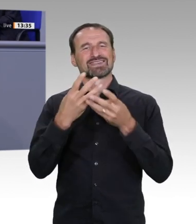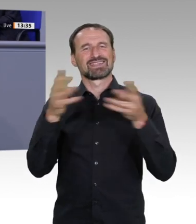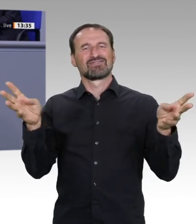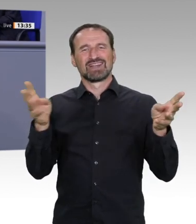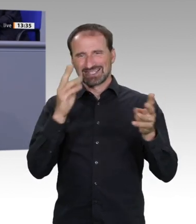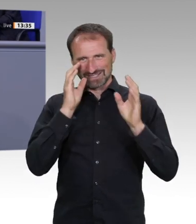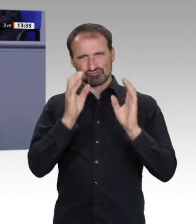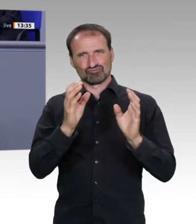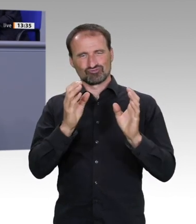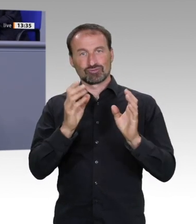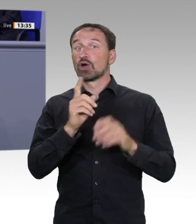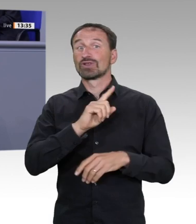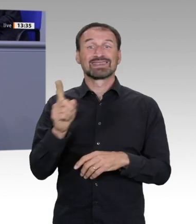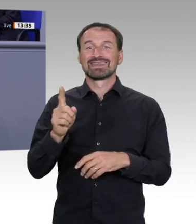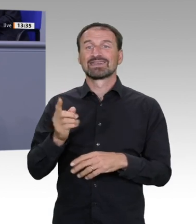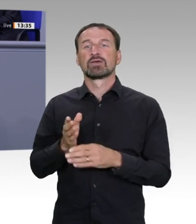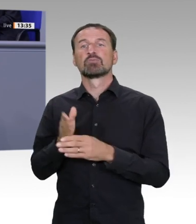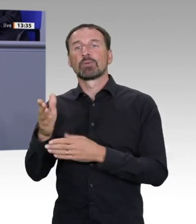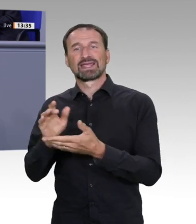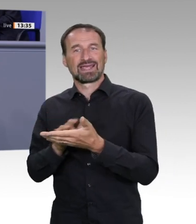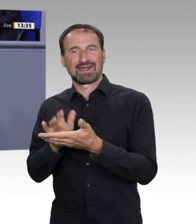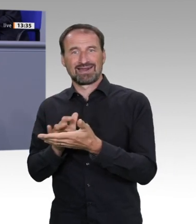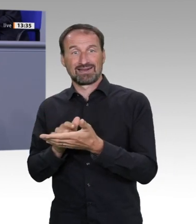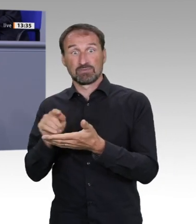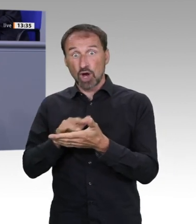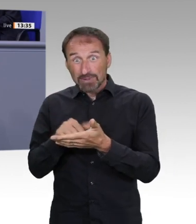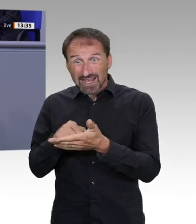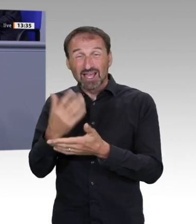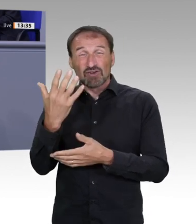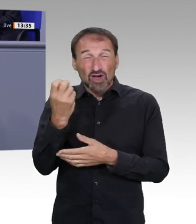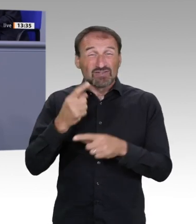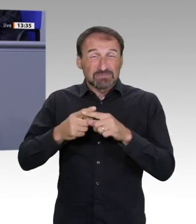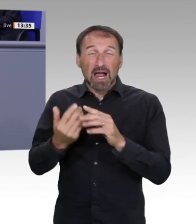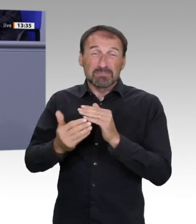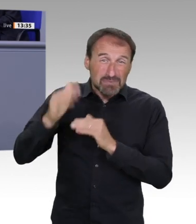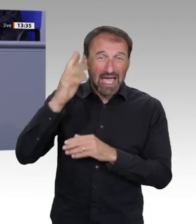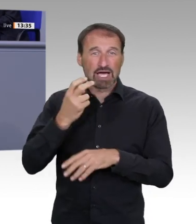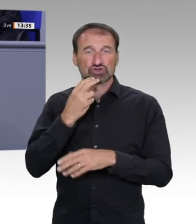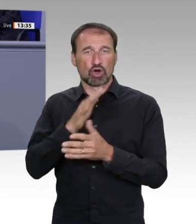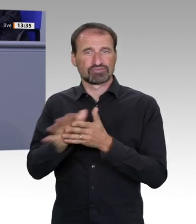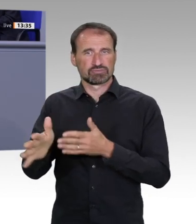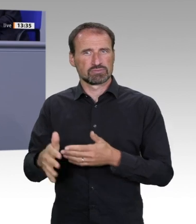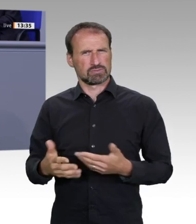über die reine Krisenbewältigung hinauszugehen. Und Bildung und Forschung spielen dabei eine Schlüsselrolle.